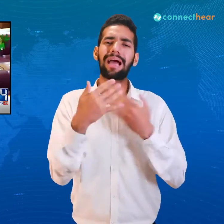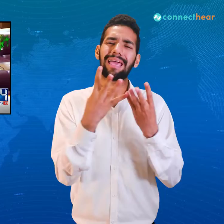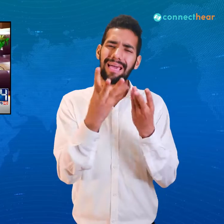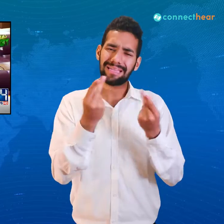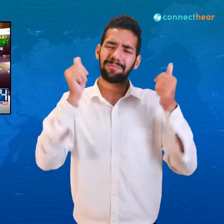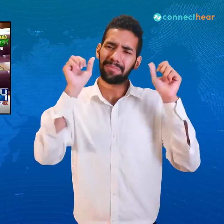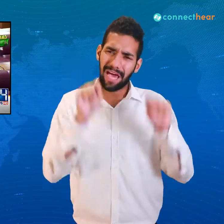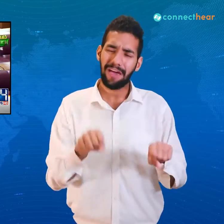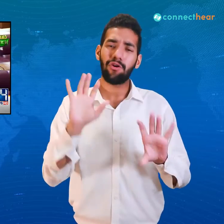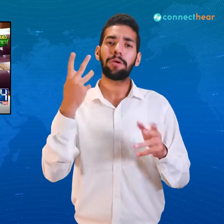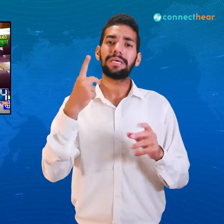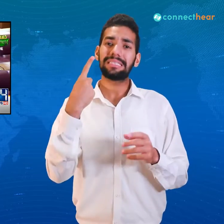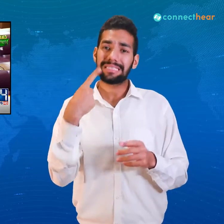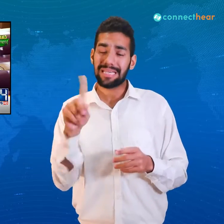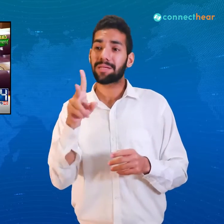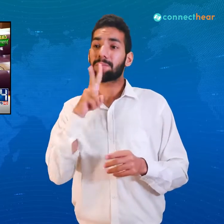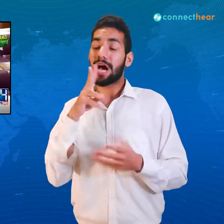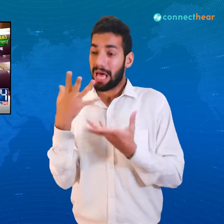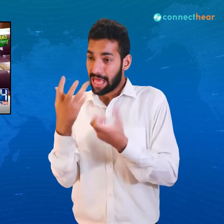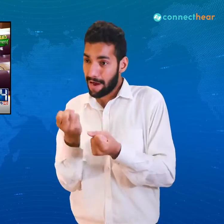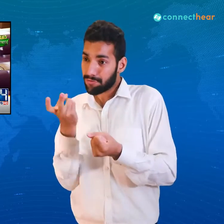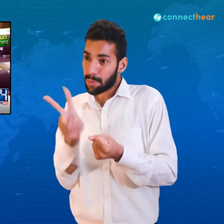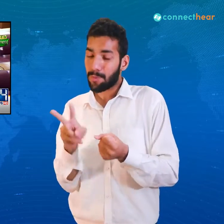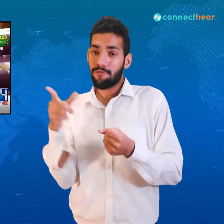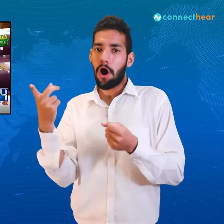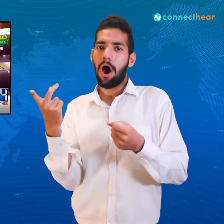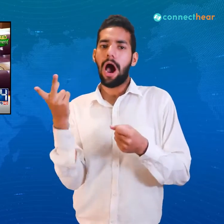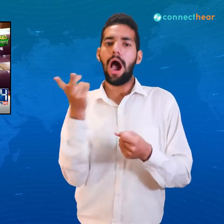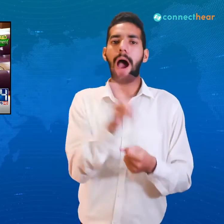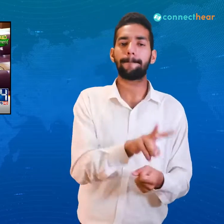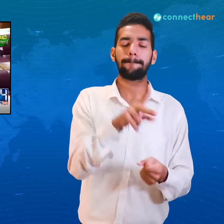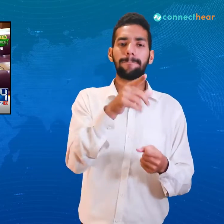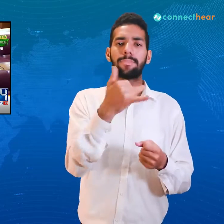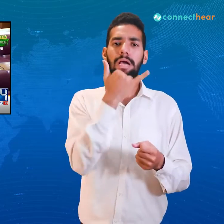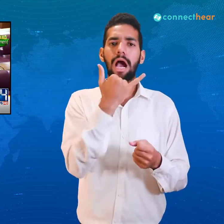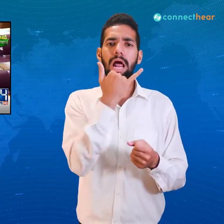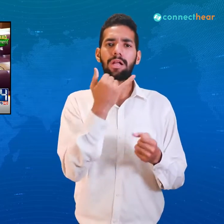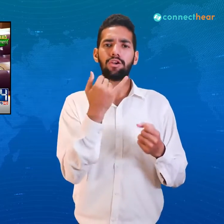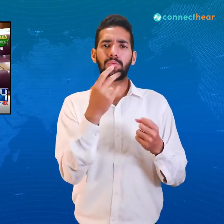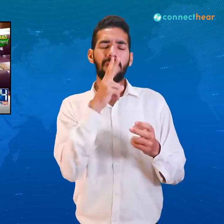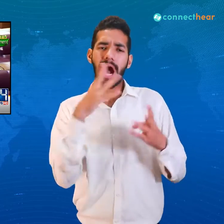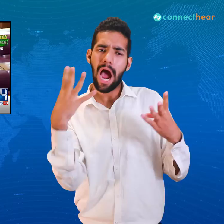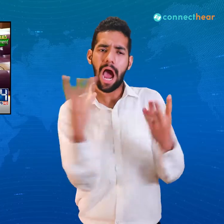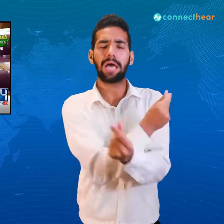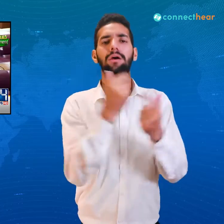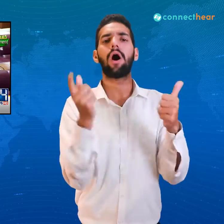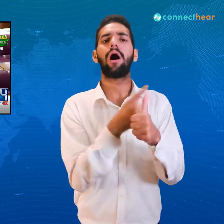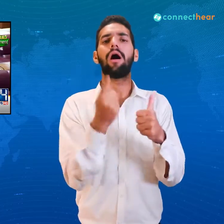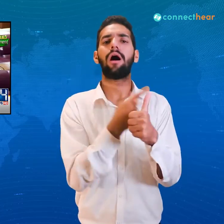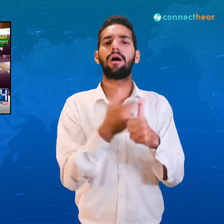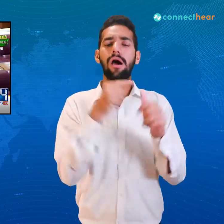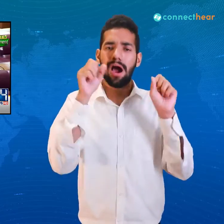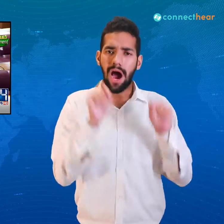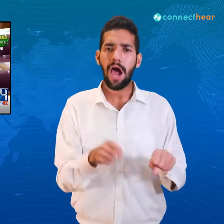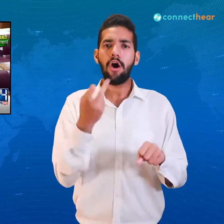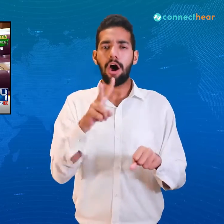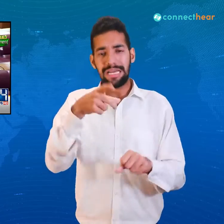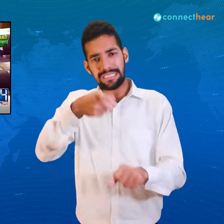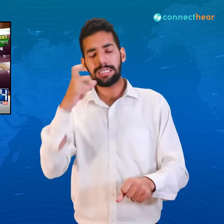حبیب کہ جب حق آتا ہے تو باطل ملتا ہے اور باطل دہائی مٹنے کے لیے جلد عمران خان صاحب انشاءاللہ